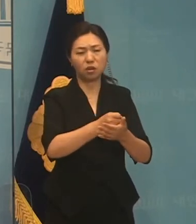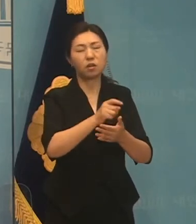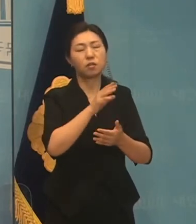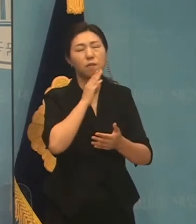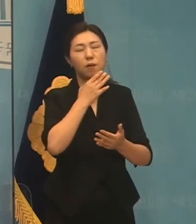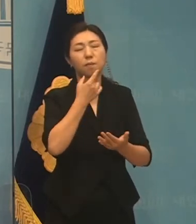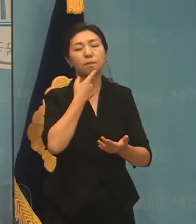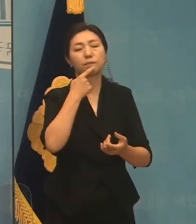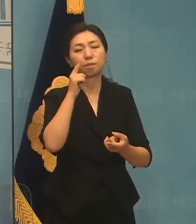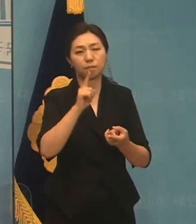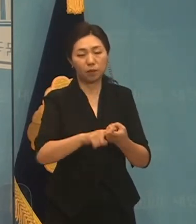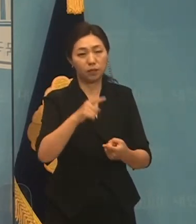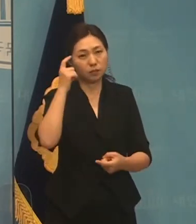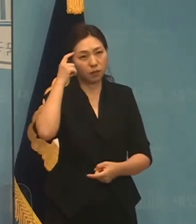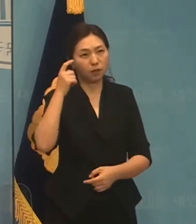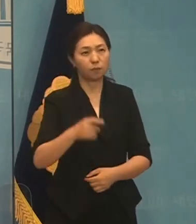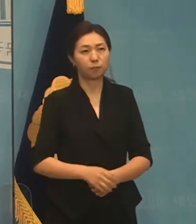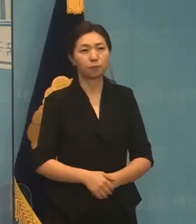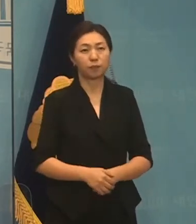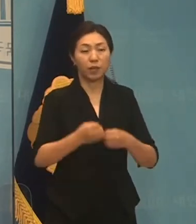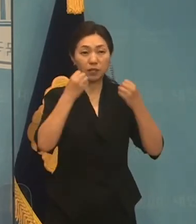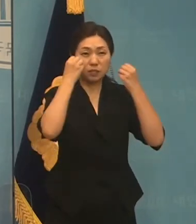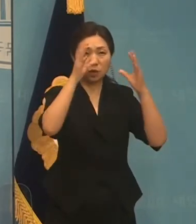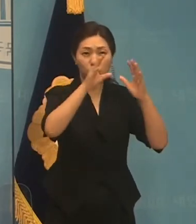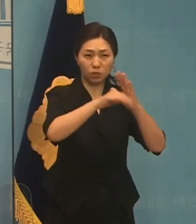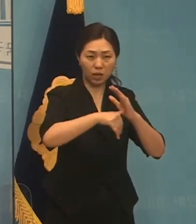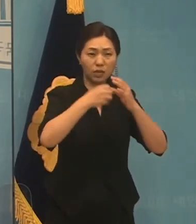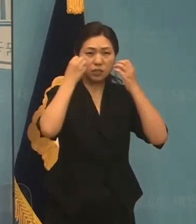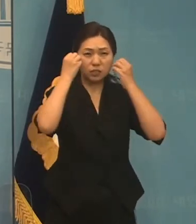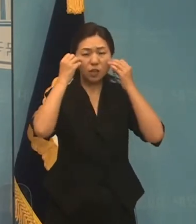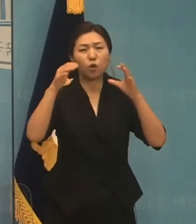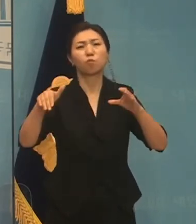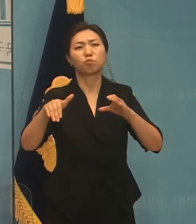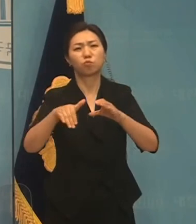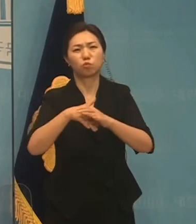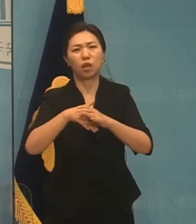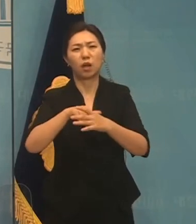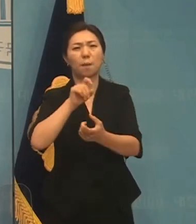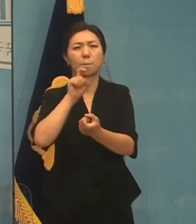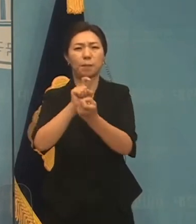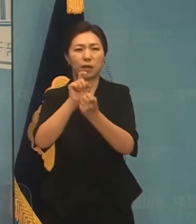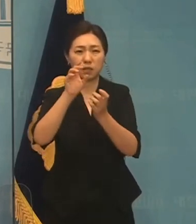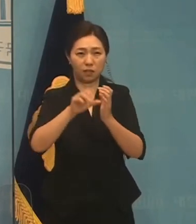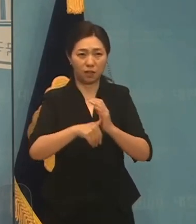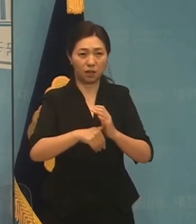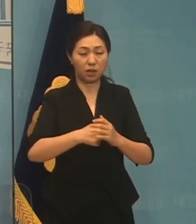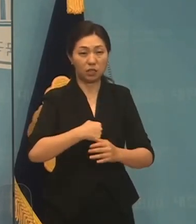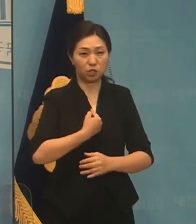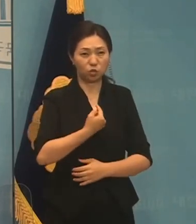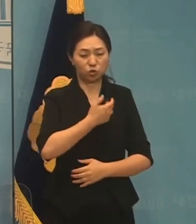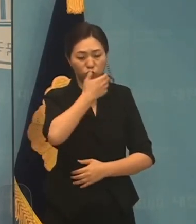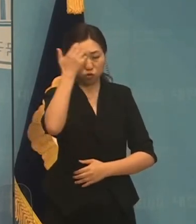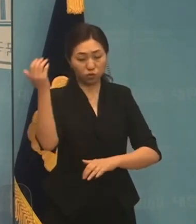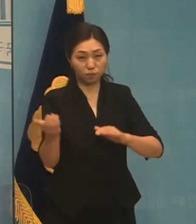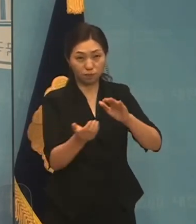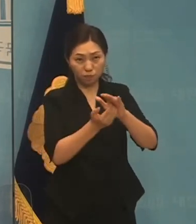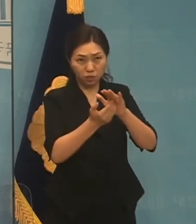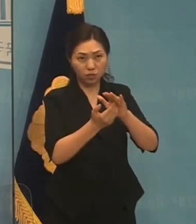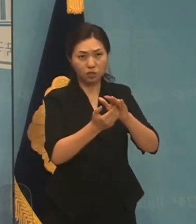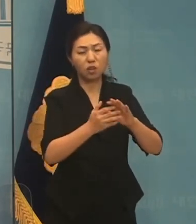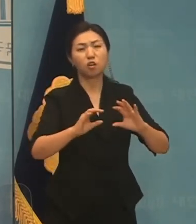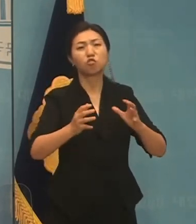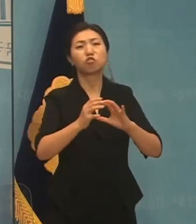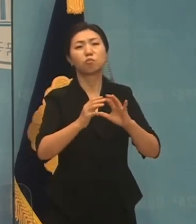이제 새로운 시대, 새로운 문명을 맞이합니다. 자신의 국민 행복시대를